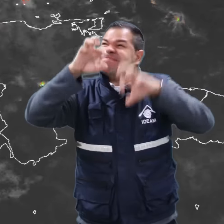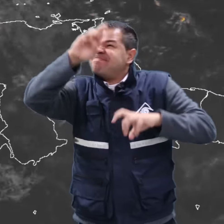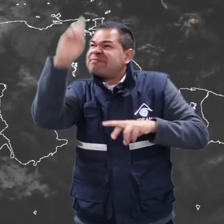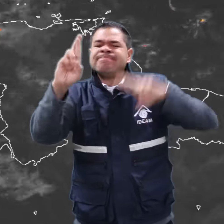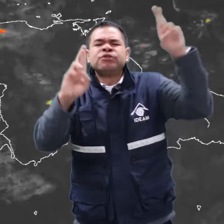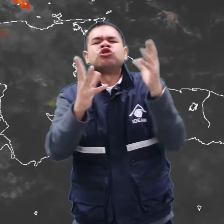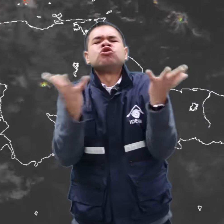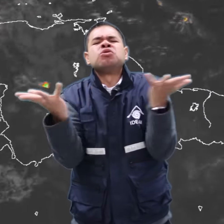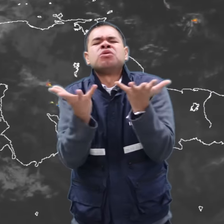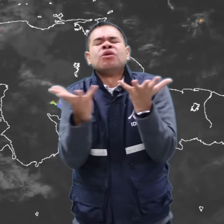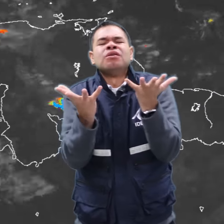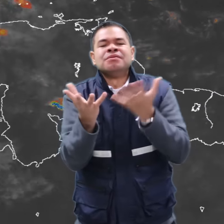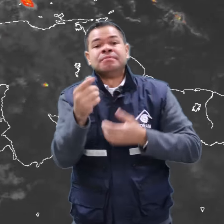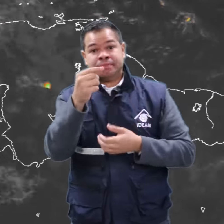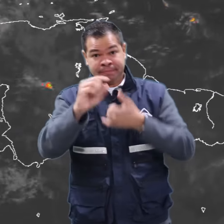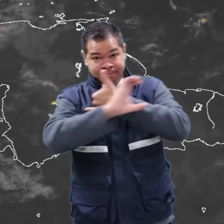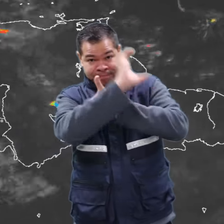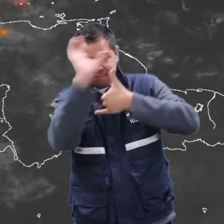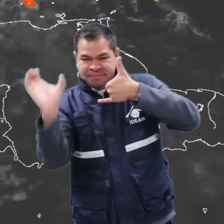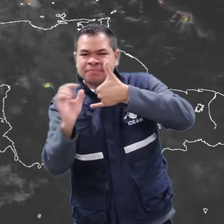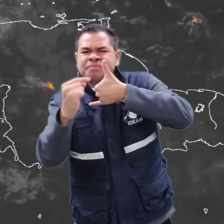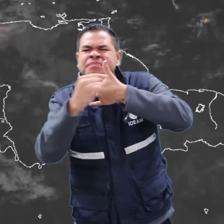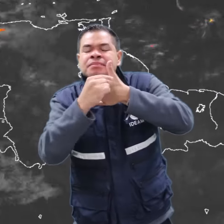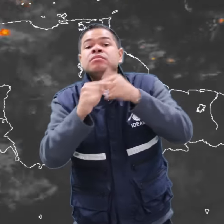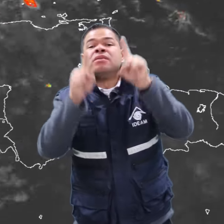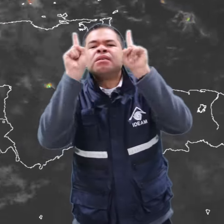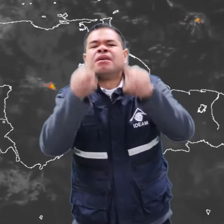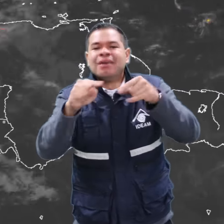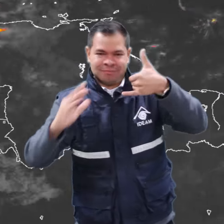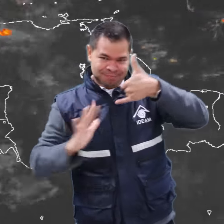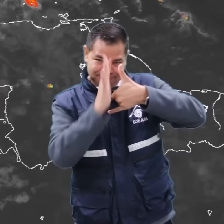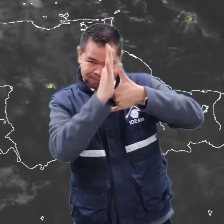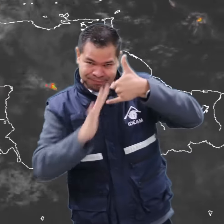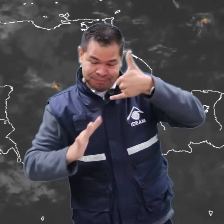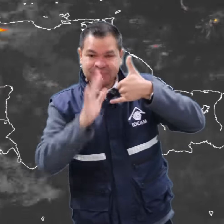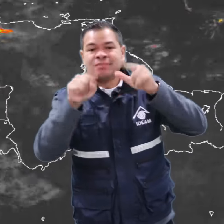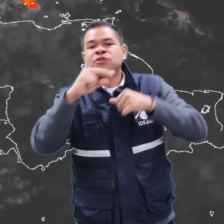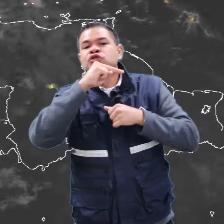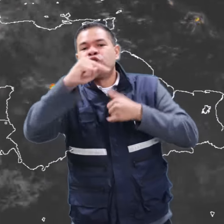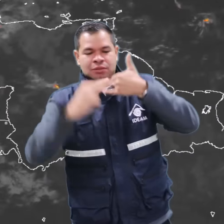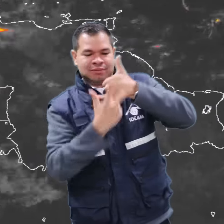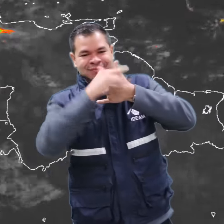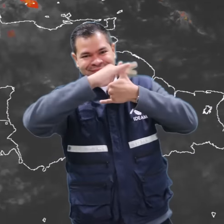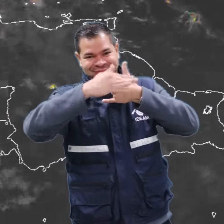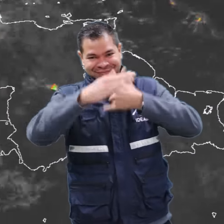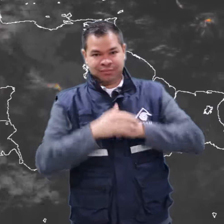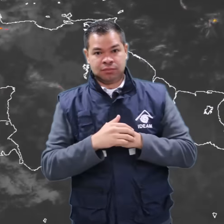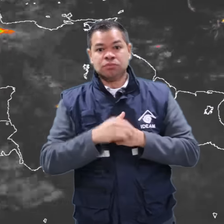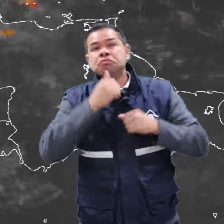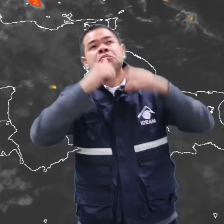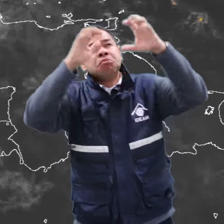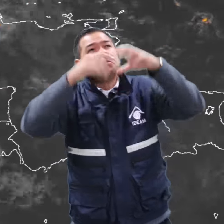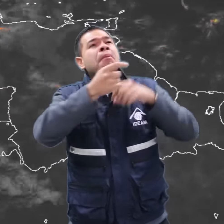eléctrica en amplios sectores de la región Caribe, al igual que en la región Pacífica y al norte de la región Andina. Llovizna,